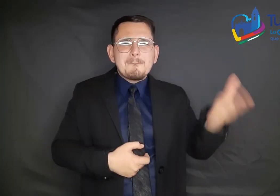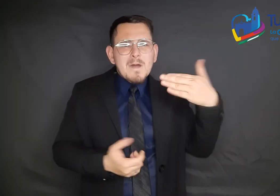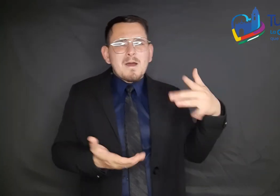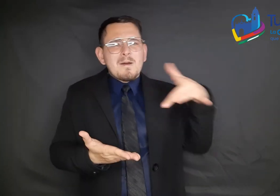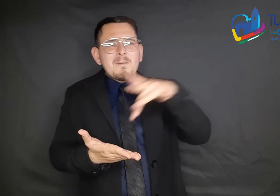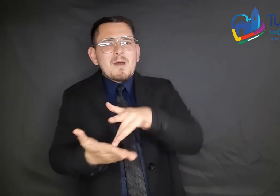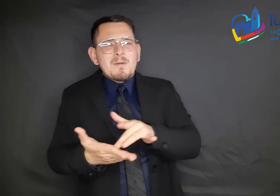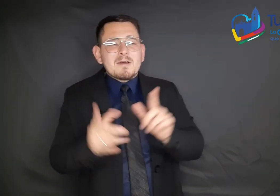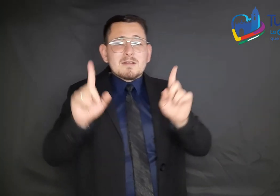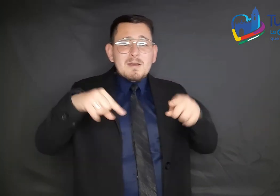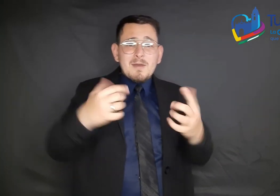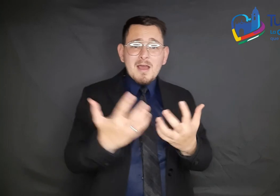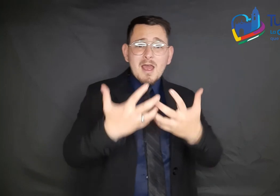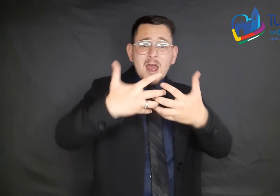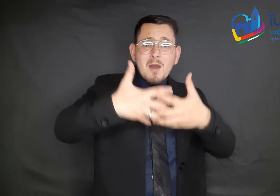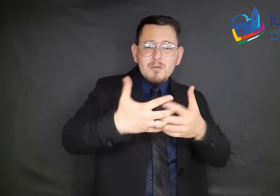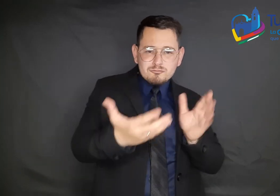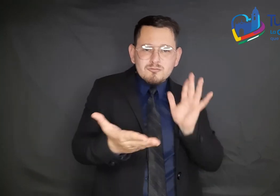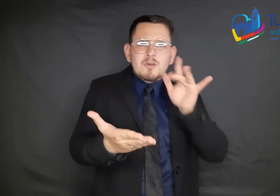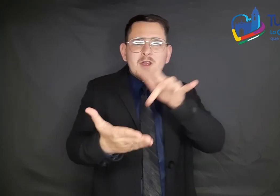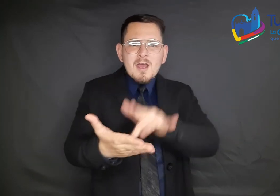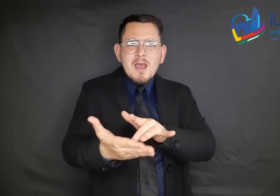universitarios y ciudadanía en general.